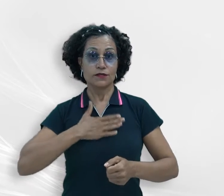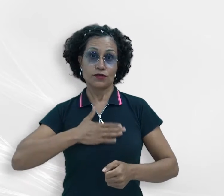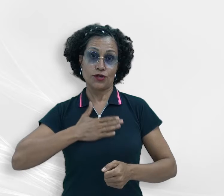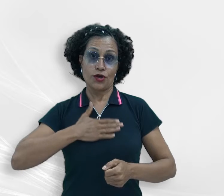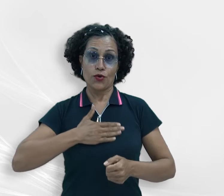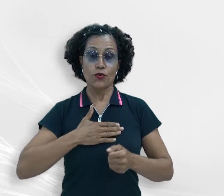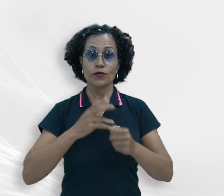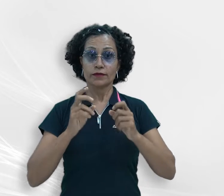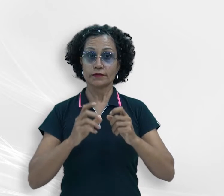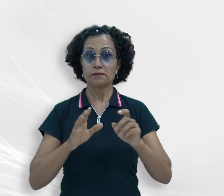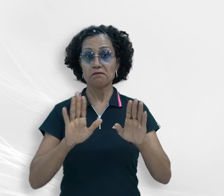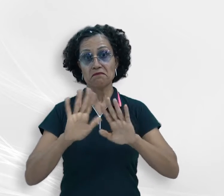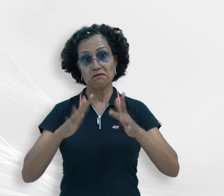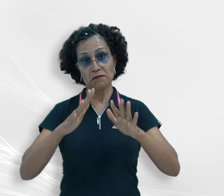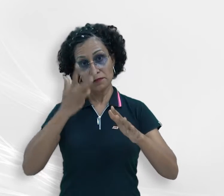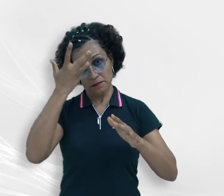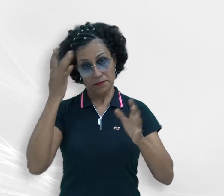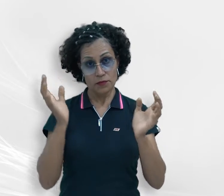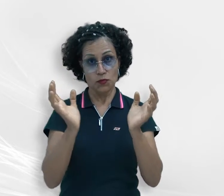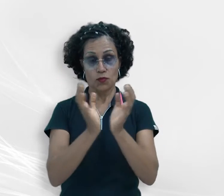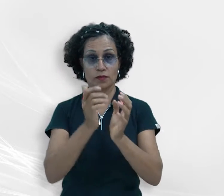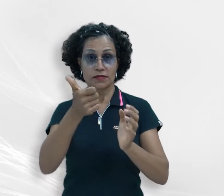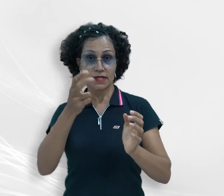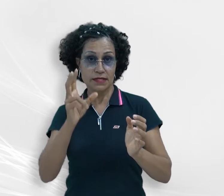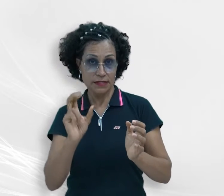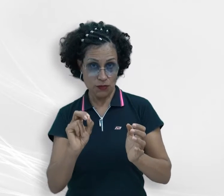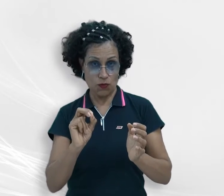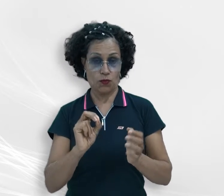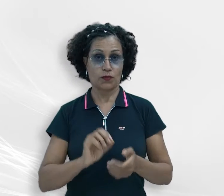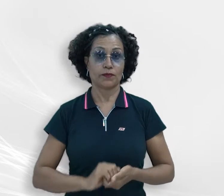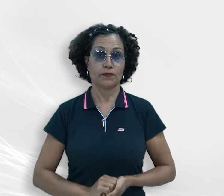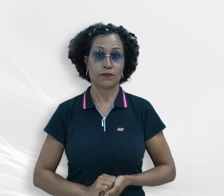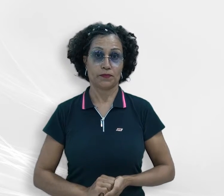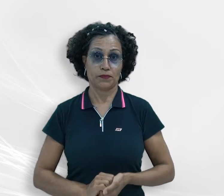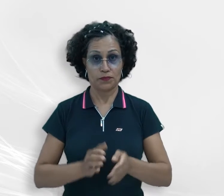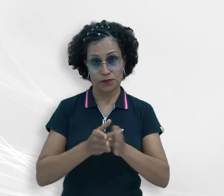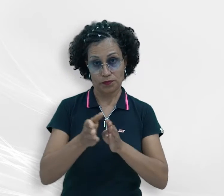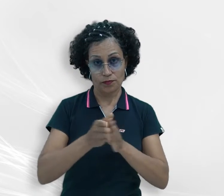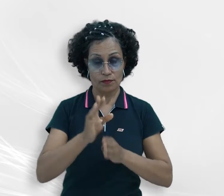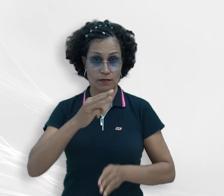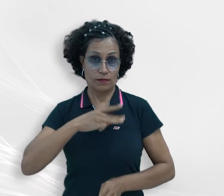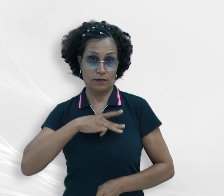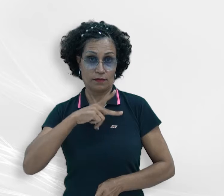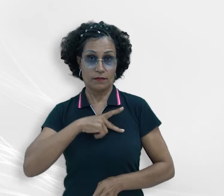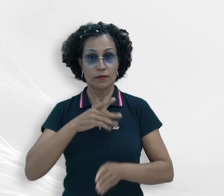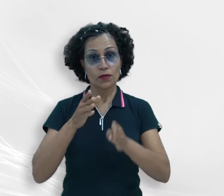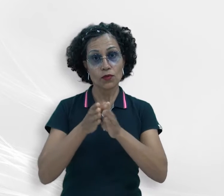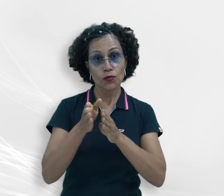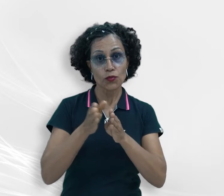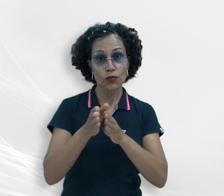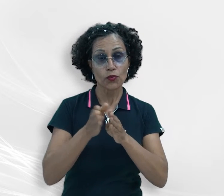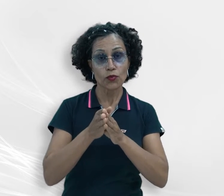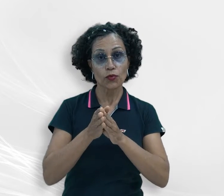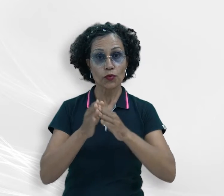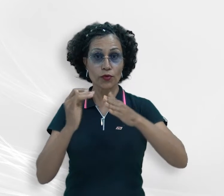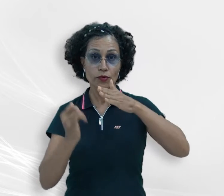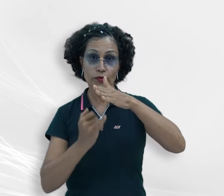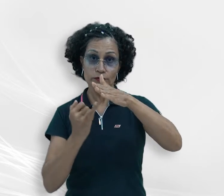reunir aproximadamente 150 pessoas. Entre as recomendações, o Ministério Público orienta que a instituição